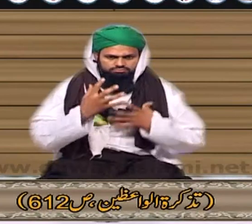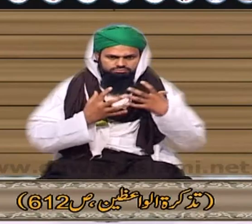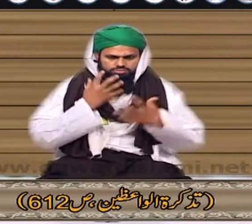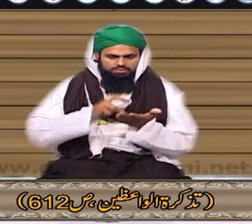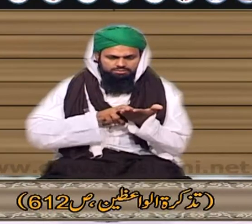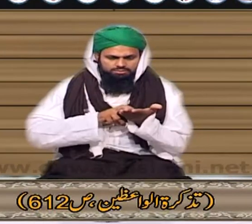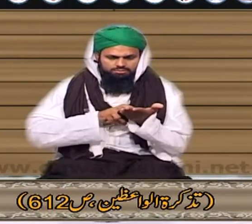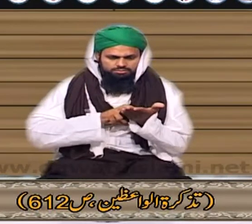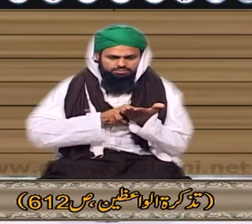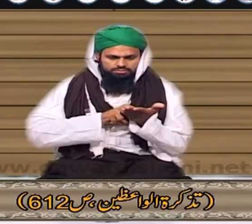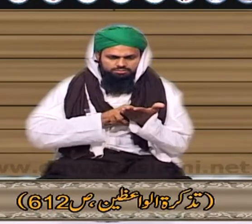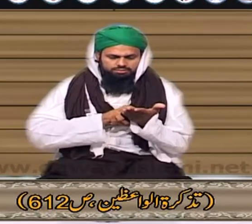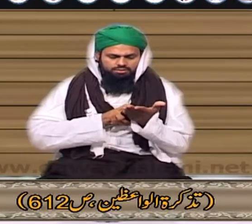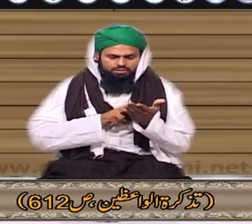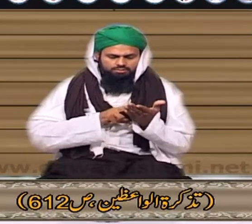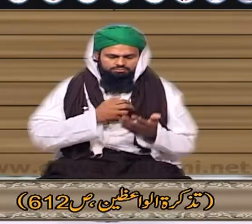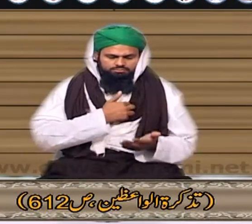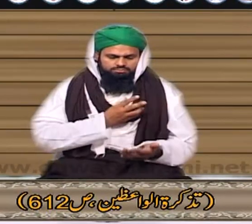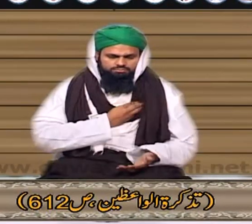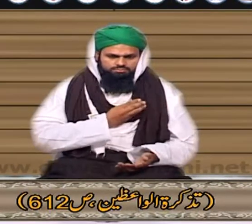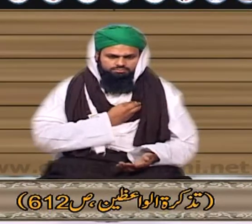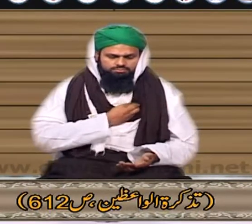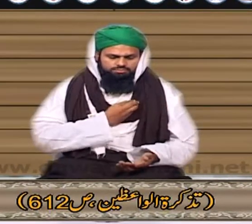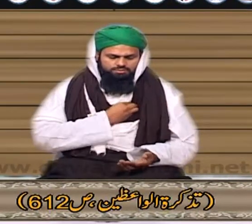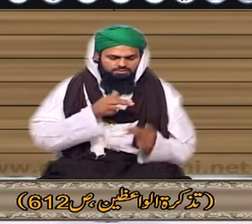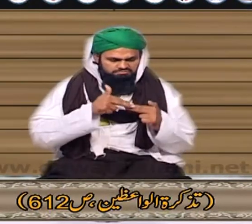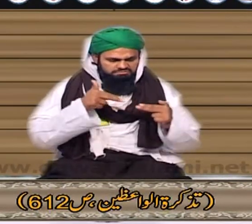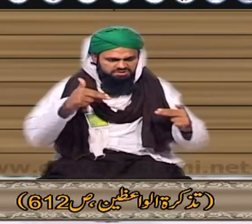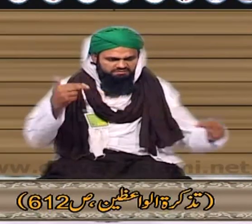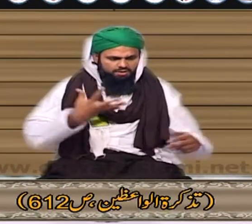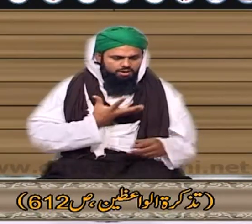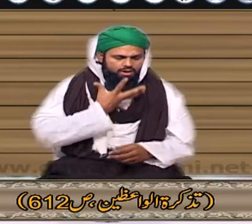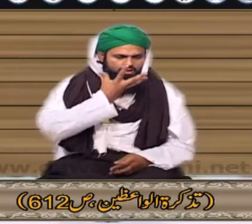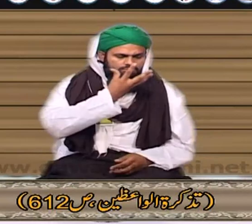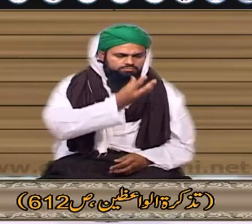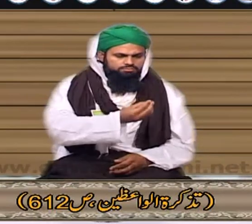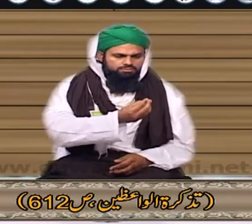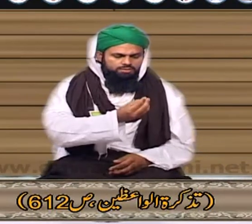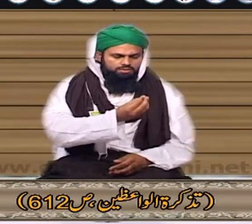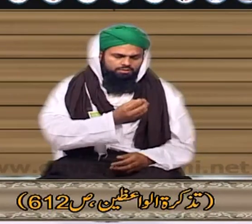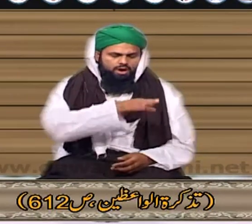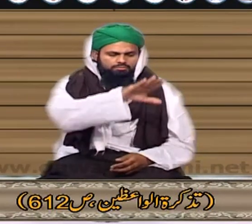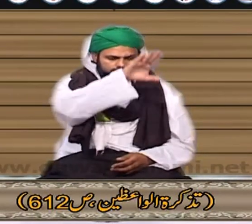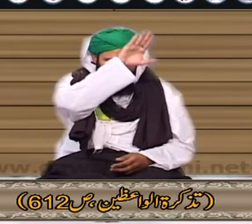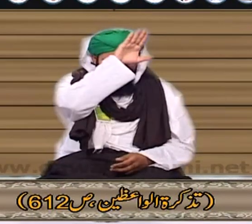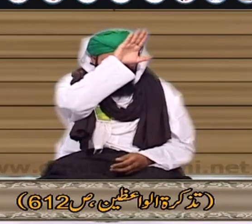اور سہما ہوا ہے اور اپنی سرگزش سناتا ہے کہ اے خلیفہ المسلمین